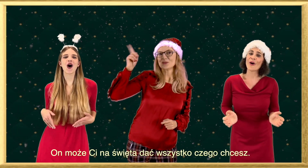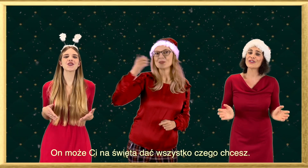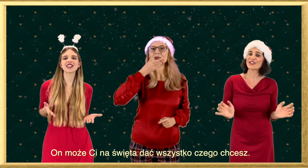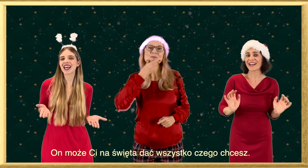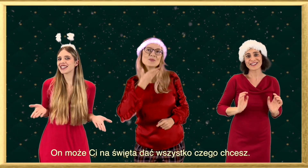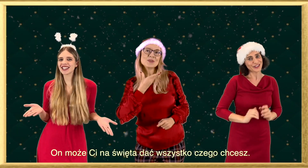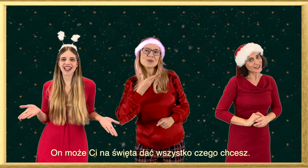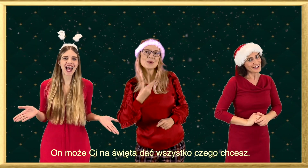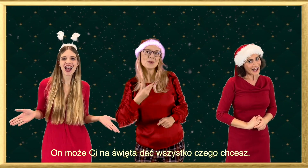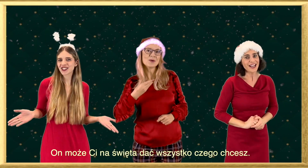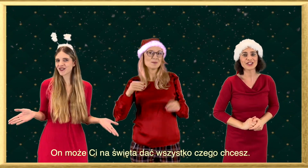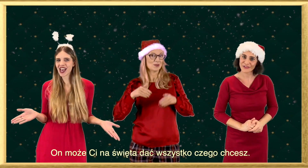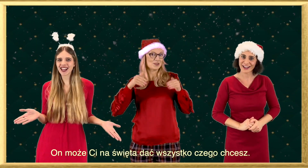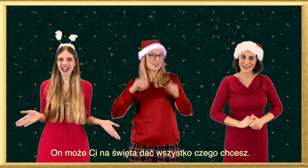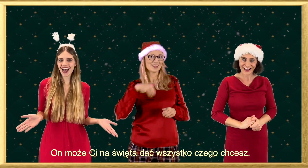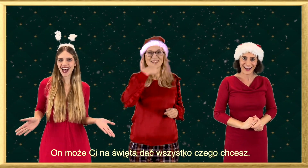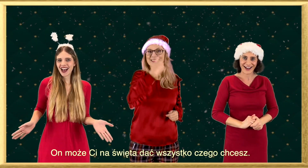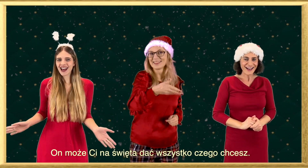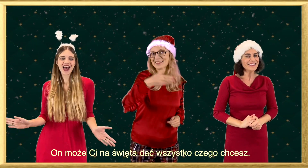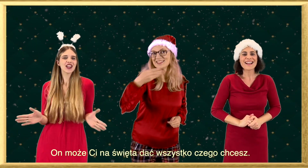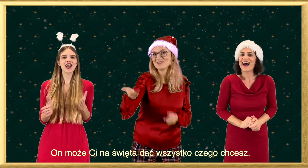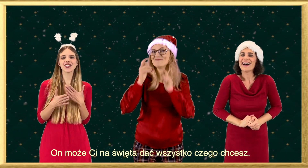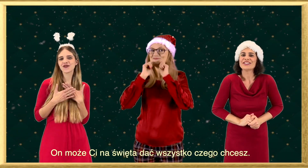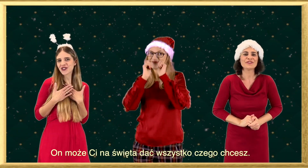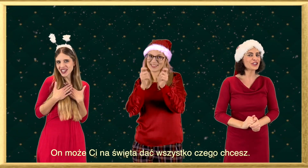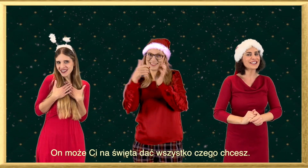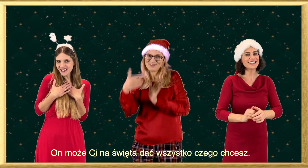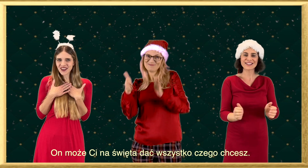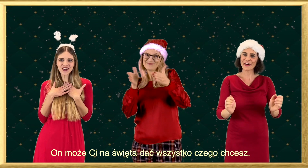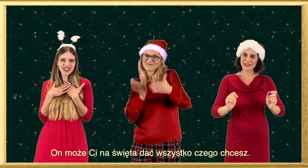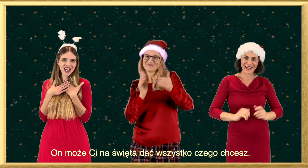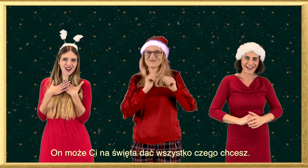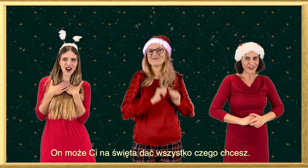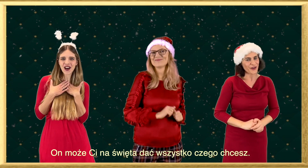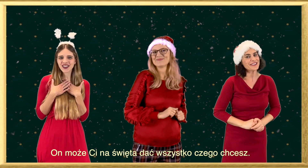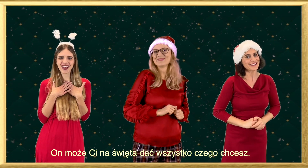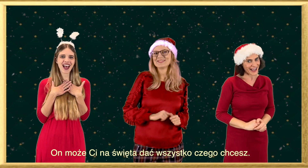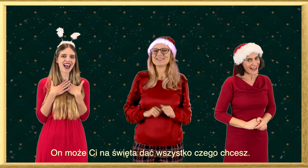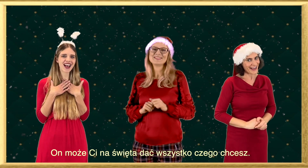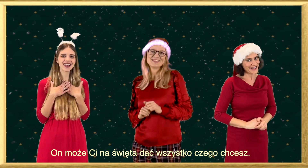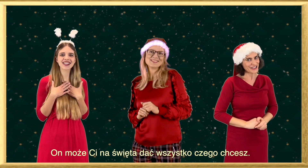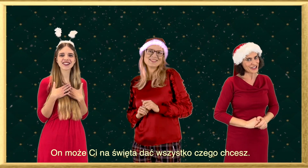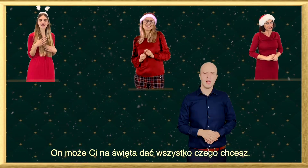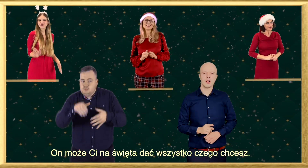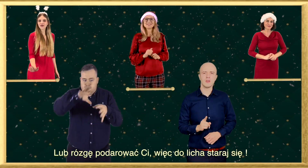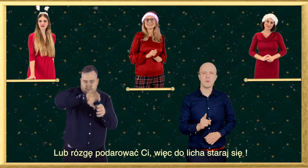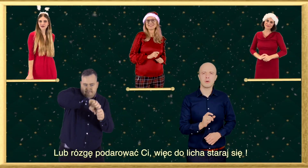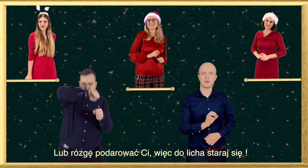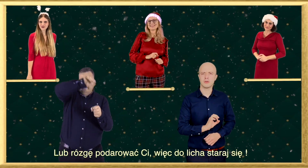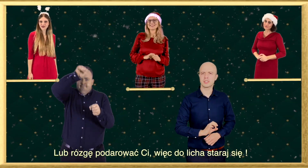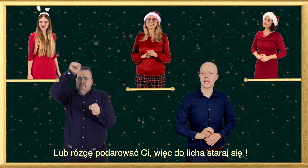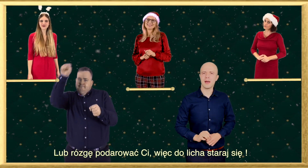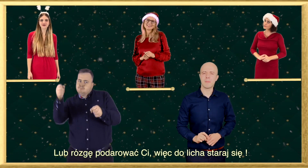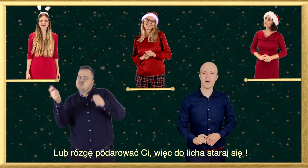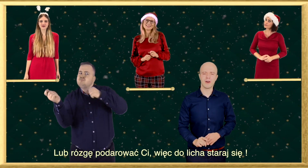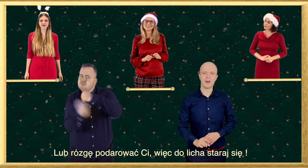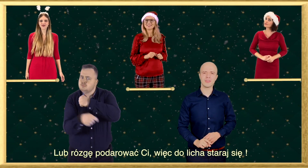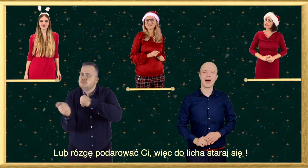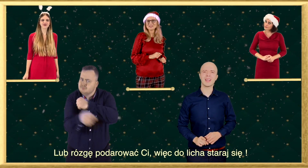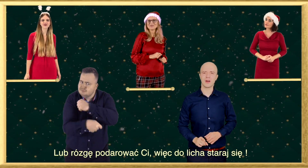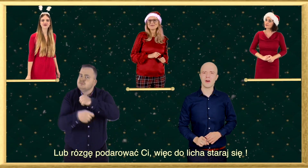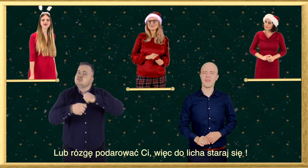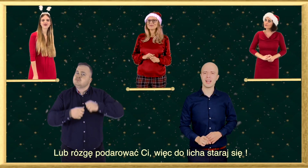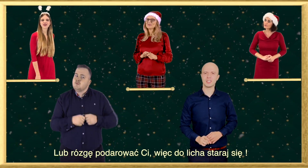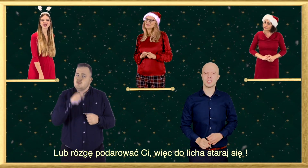Pomożę Ci na święta Dać wszystko, czego chcesz Lub rózgę